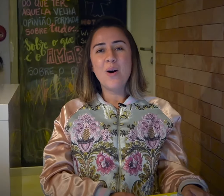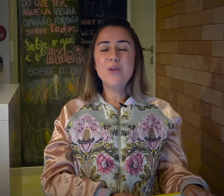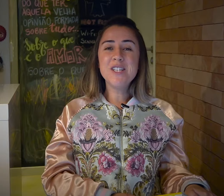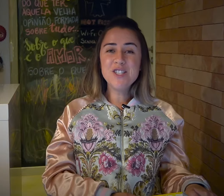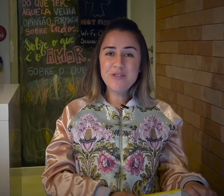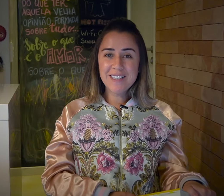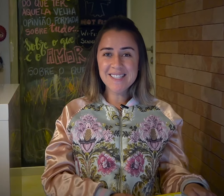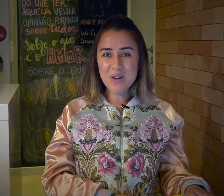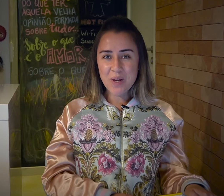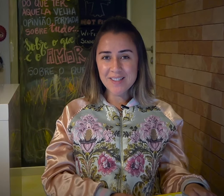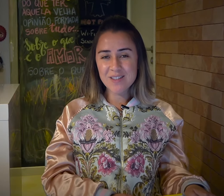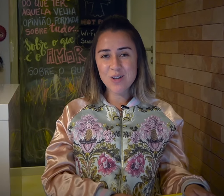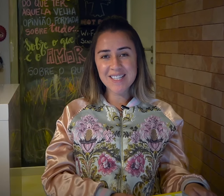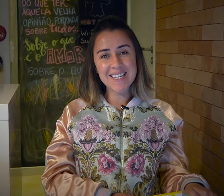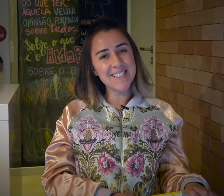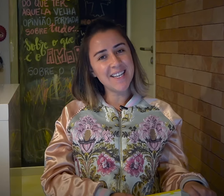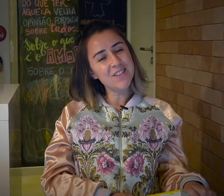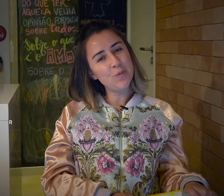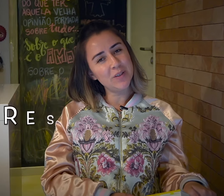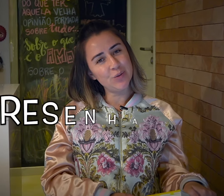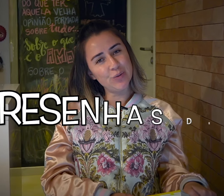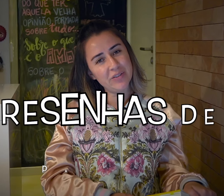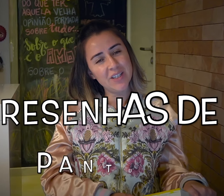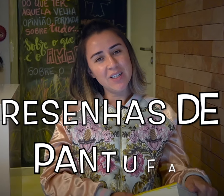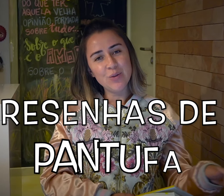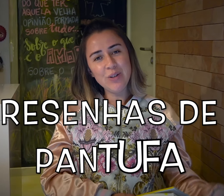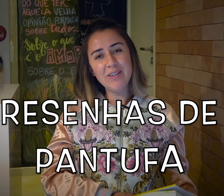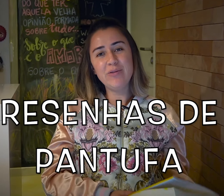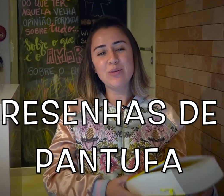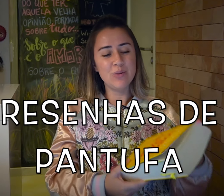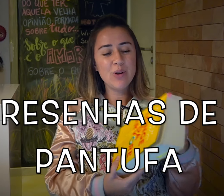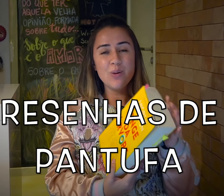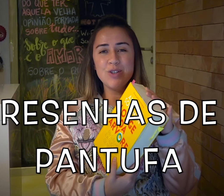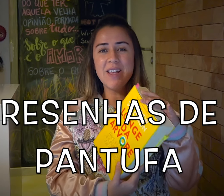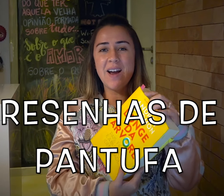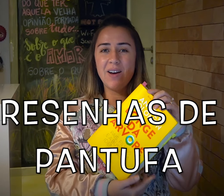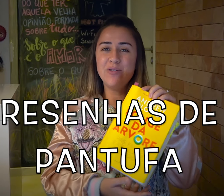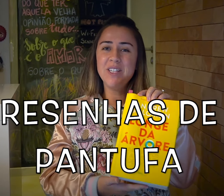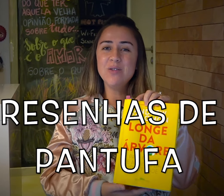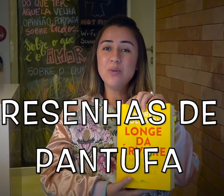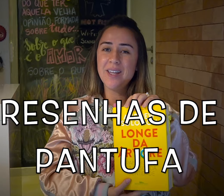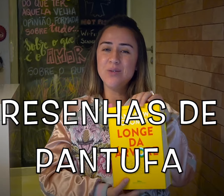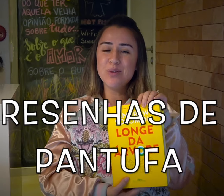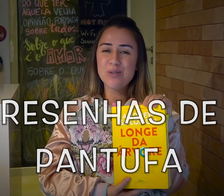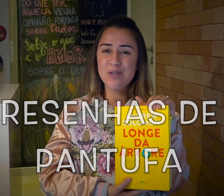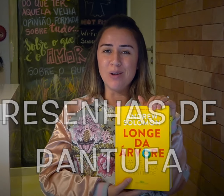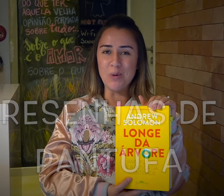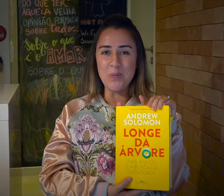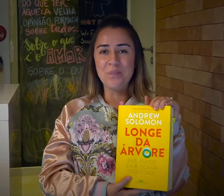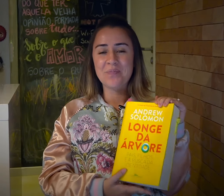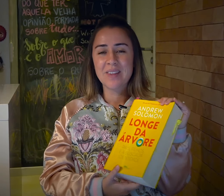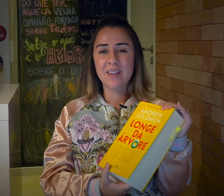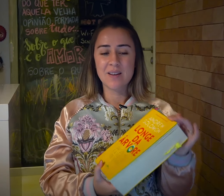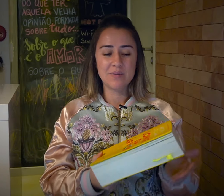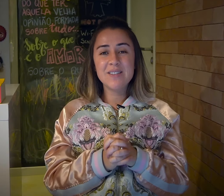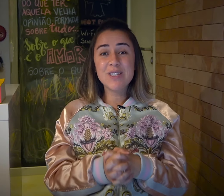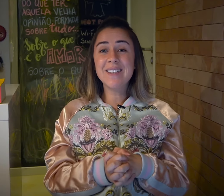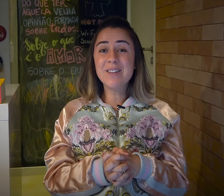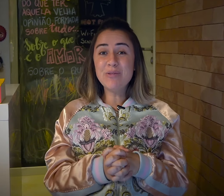Hoje a gente vai dar sequência às nossas resenhas de Pantufa do livro Longe da Árvore, do Andrew Solomon. Se você ainda não